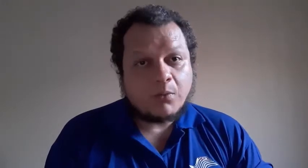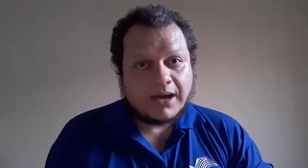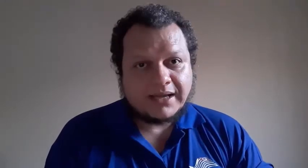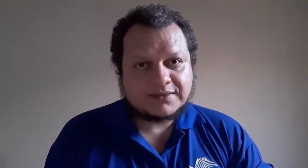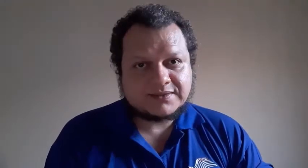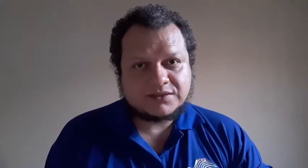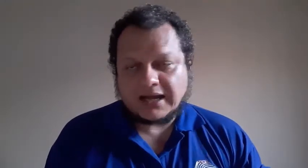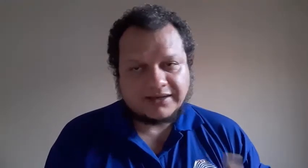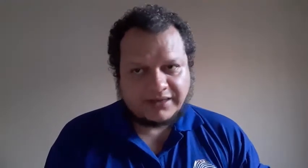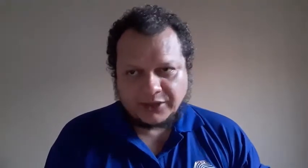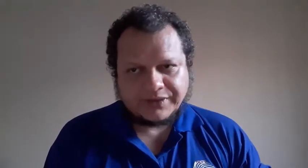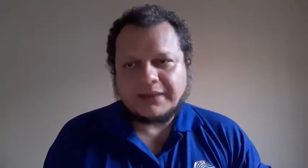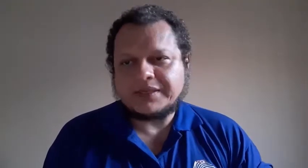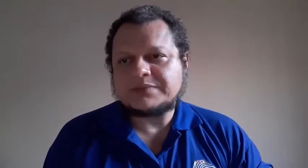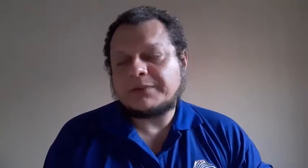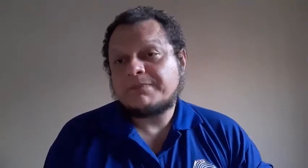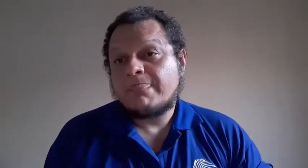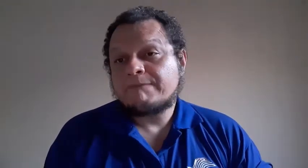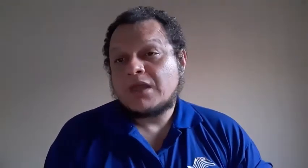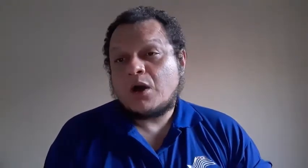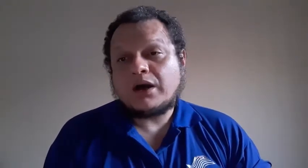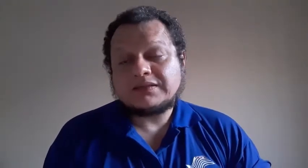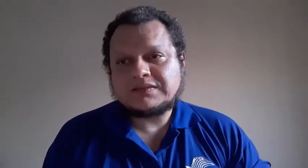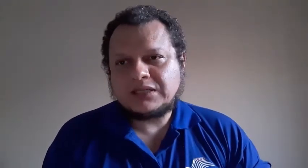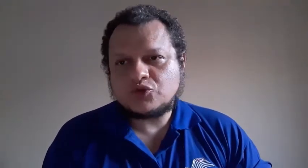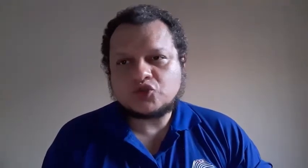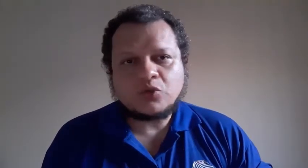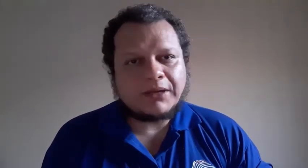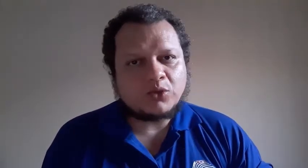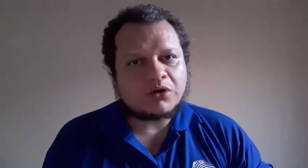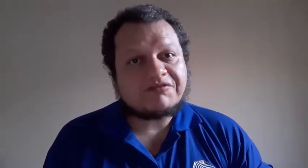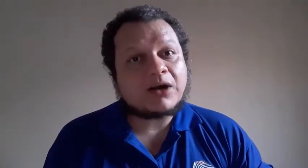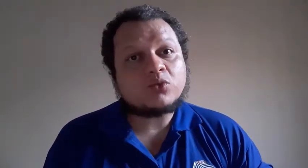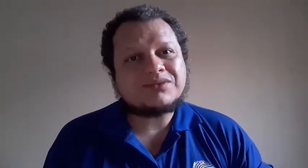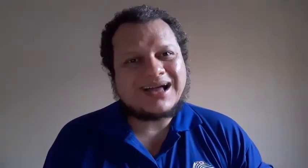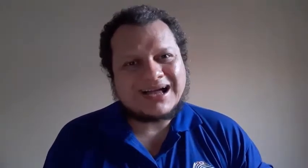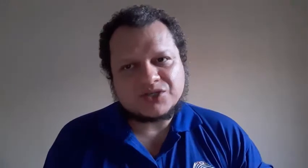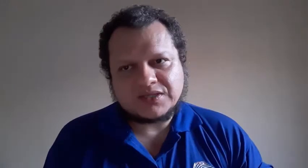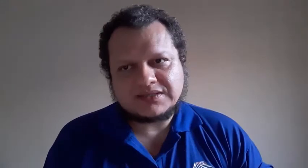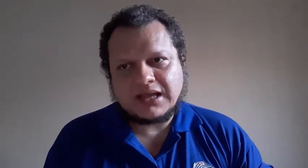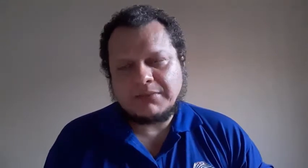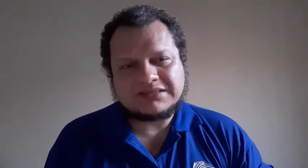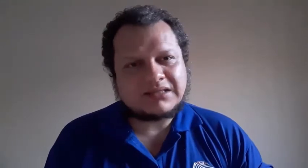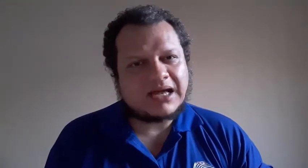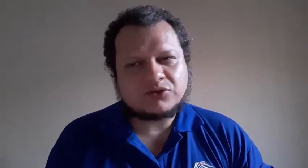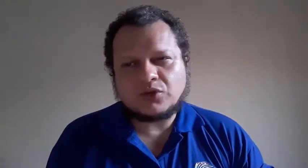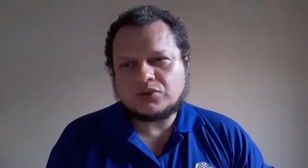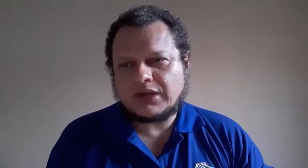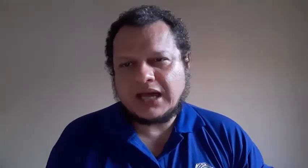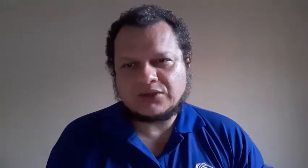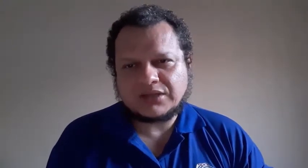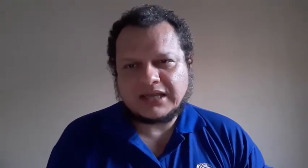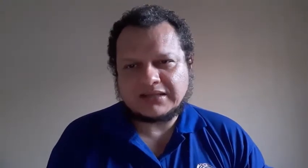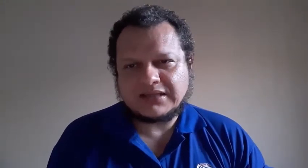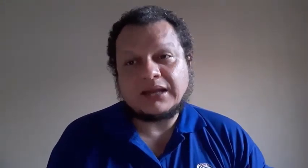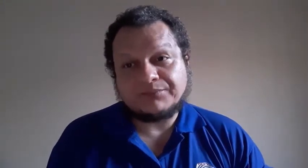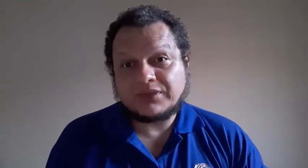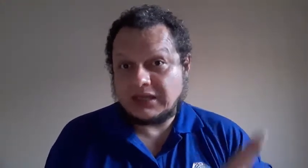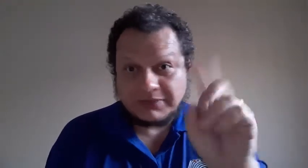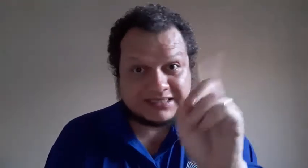mais a critério dela mesma. Ó, ensino superior, faculdade, mestrado, doutorado... Ah, não. Mestrado,